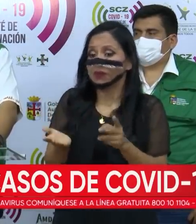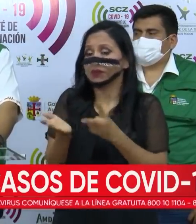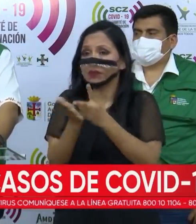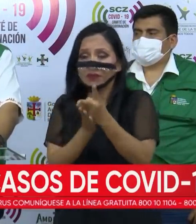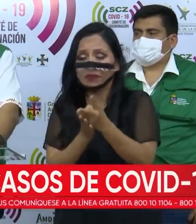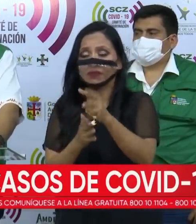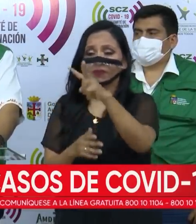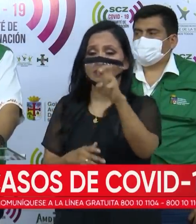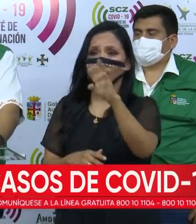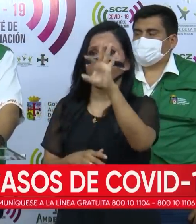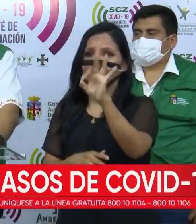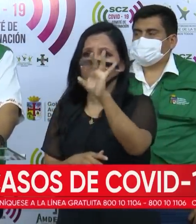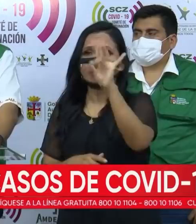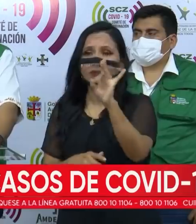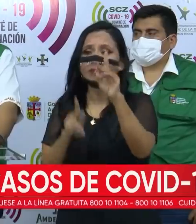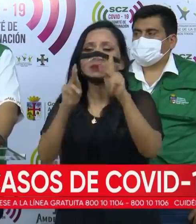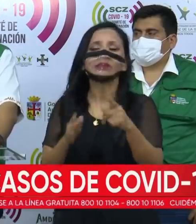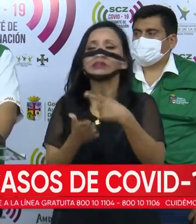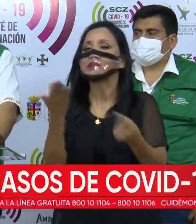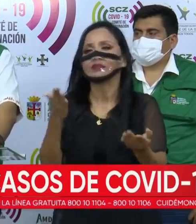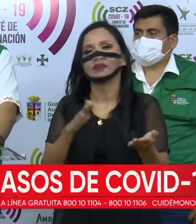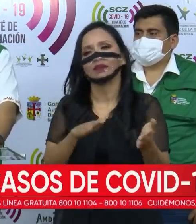298 personas.